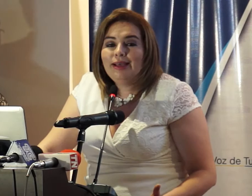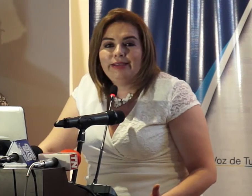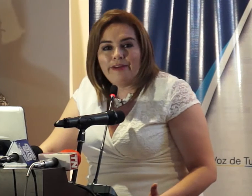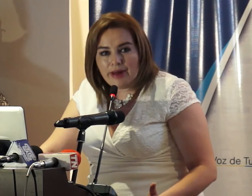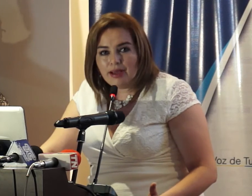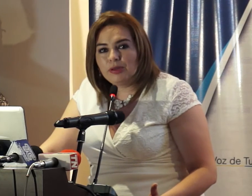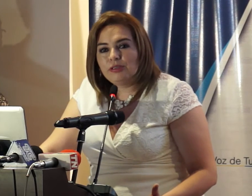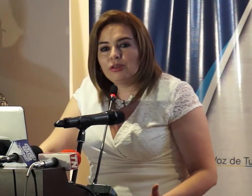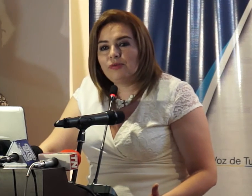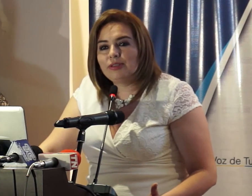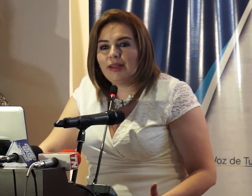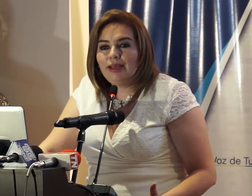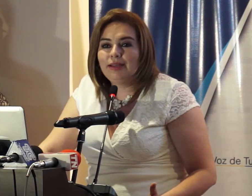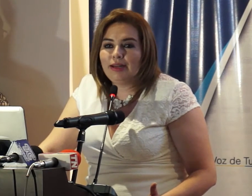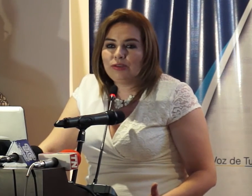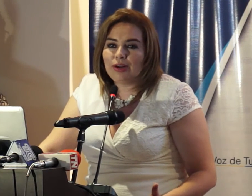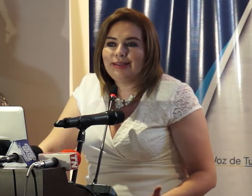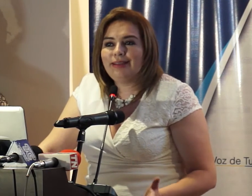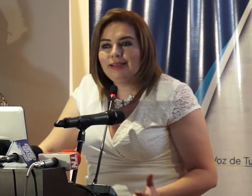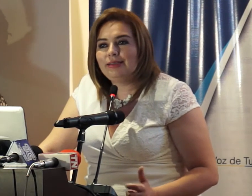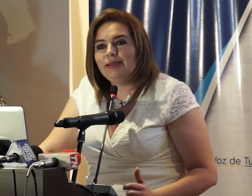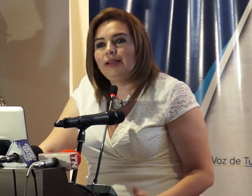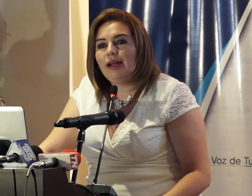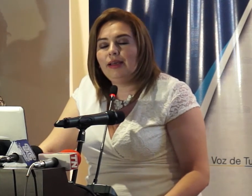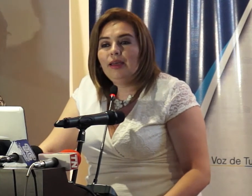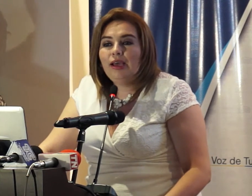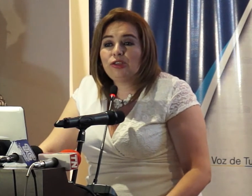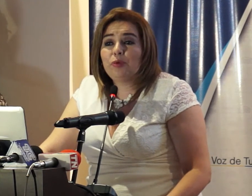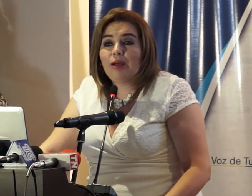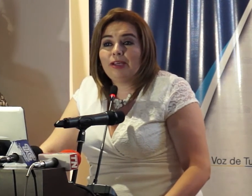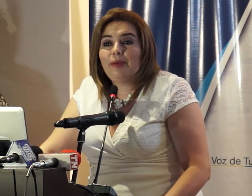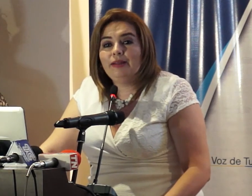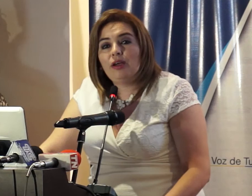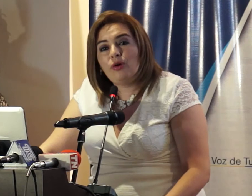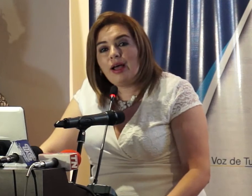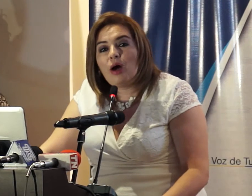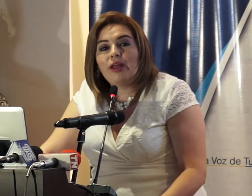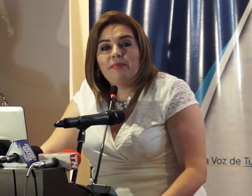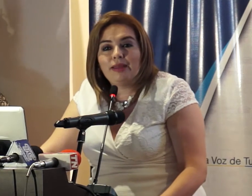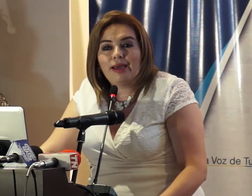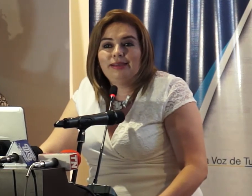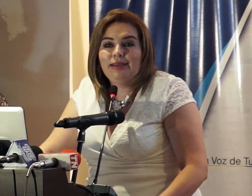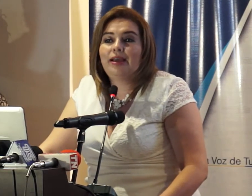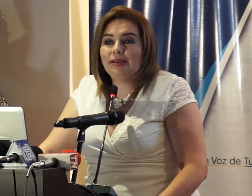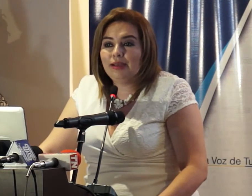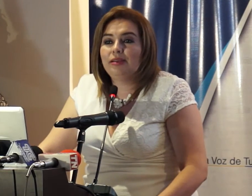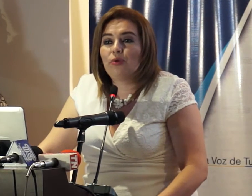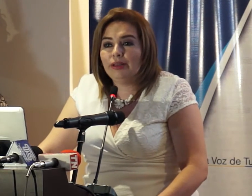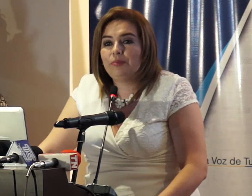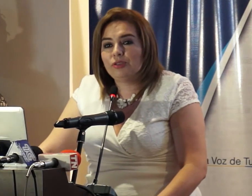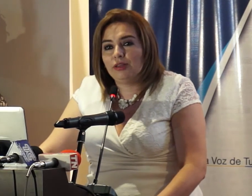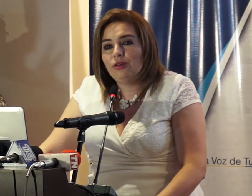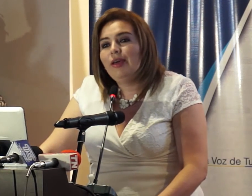si la franja de protección reforzada es de tres horas de tres a seis de la tarde estos programas van de hora a hora y media es decir casi